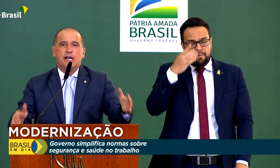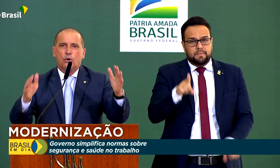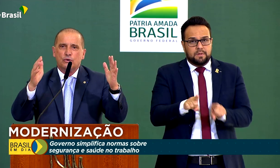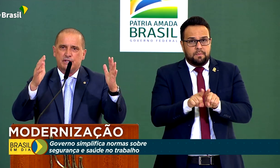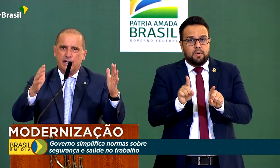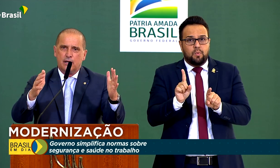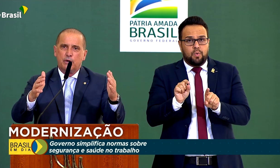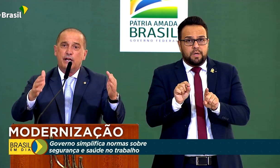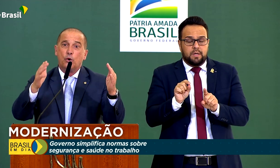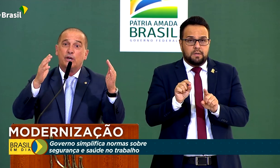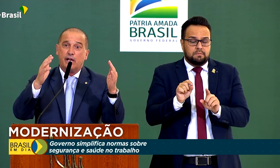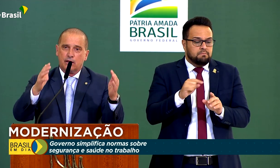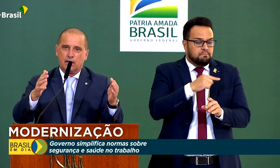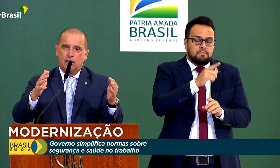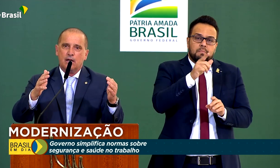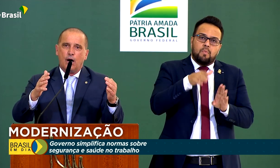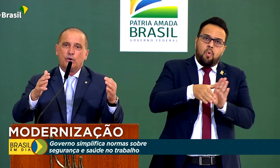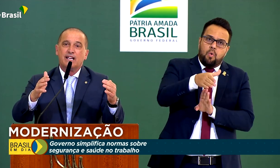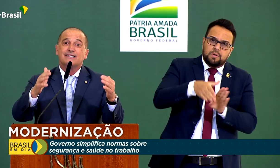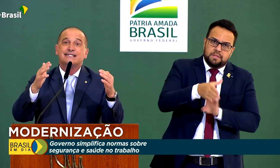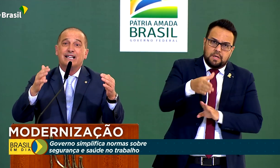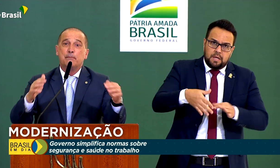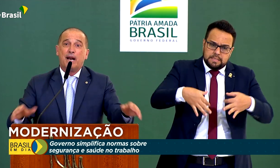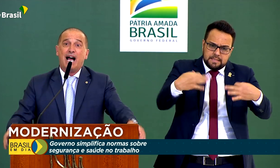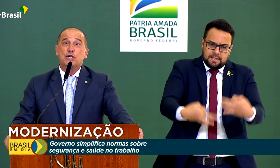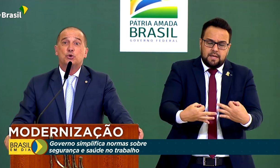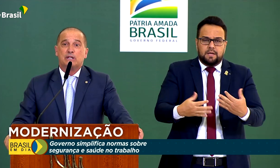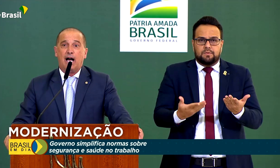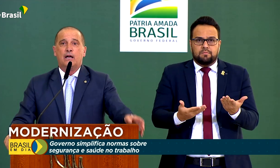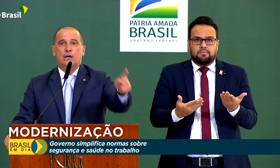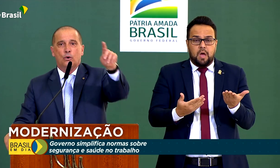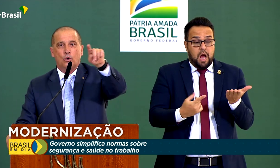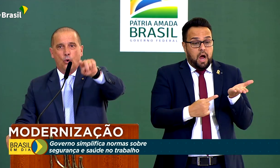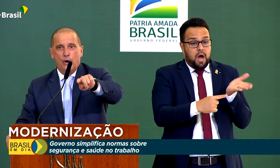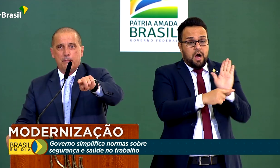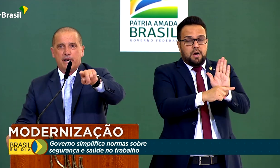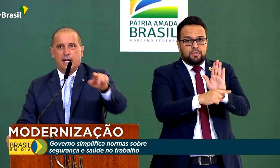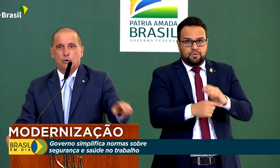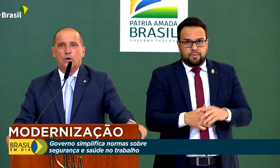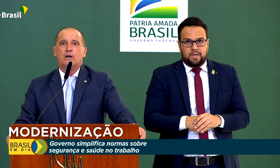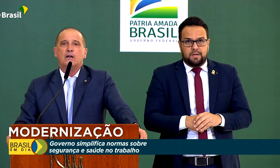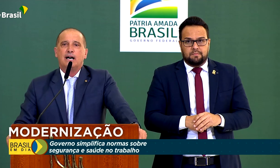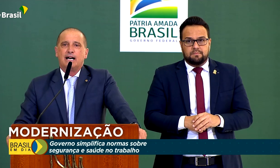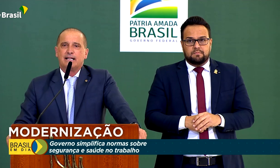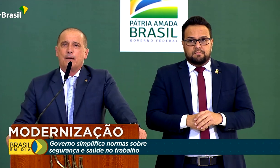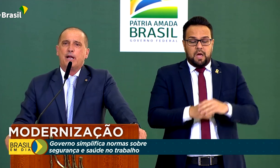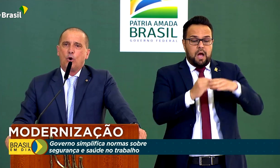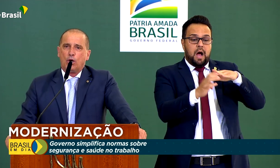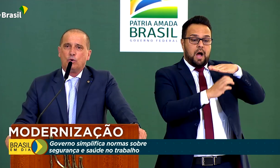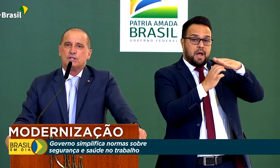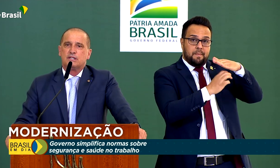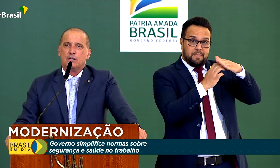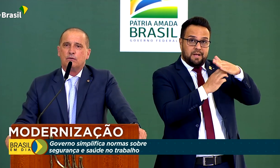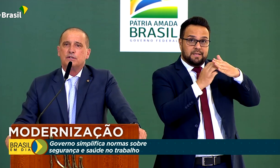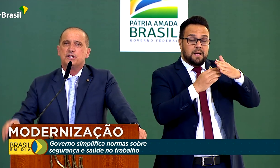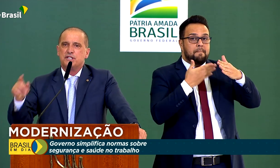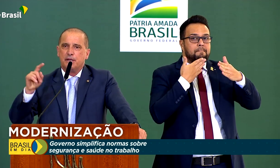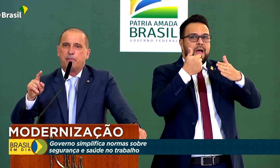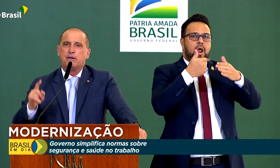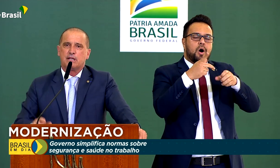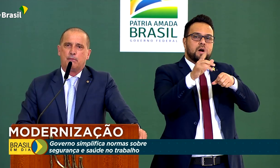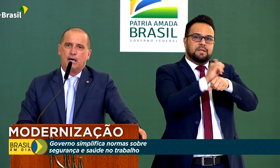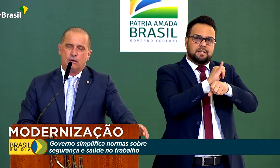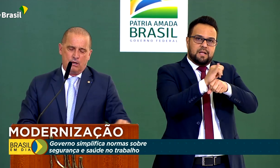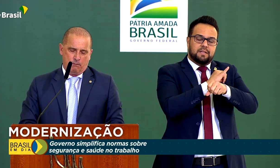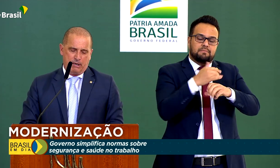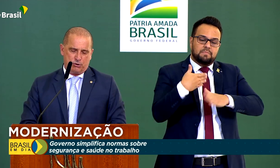alguém que aconselhe, alguém que orienta, alguém que está ali para ajudar o empregador a dar a melhor condição de